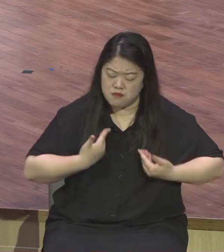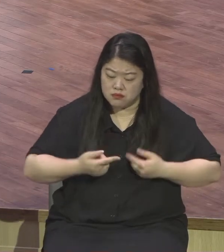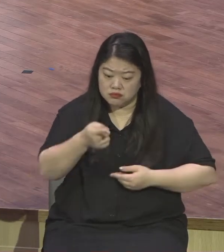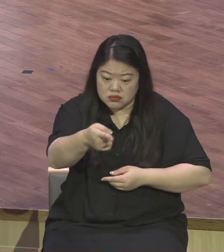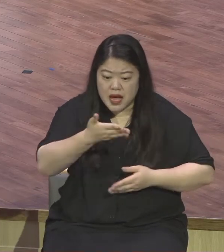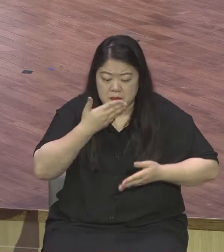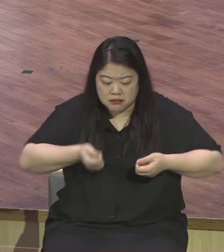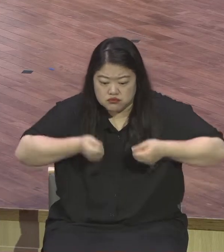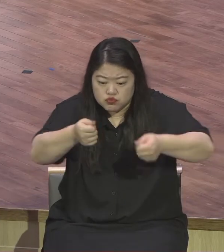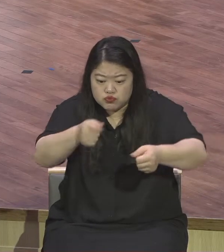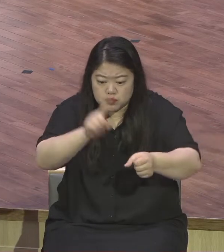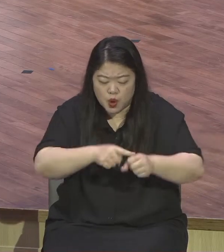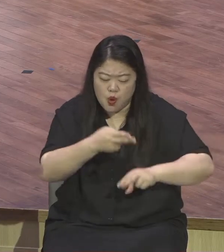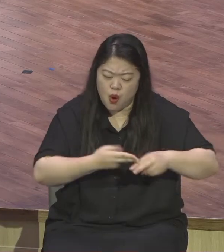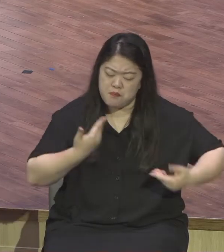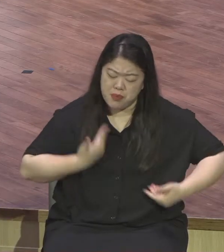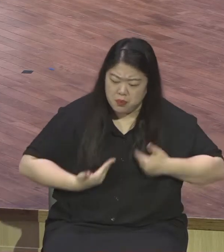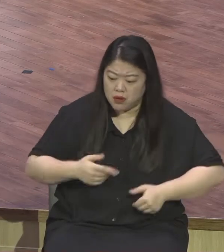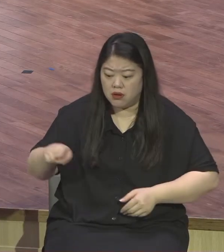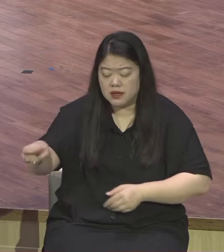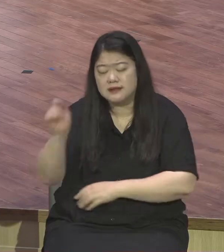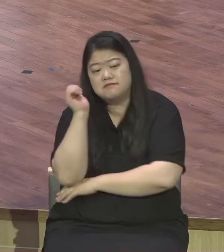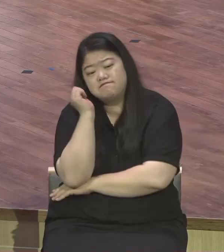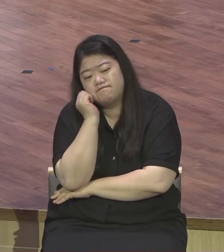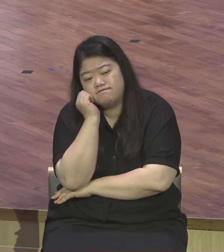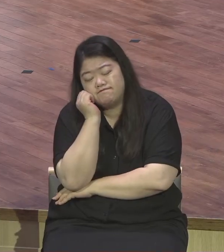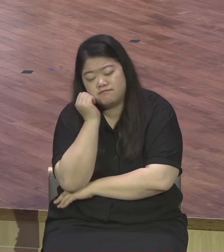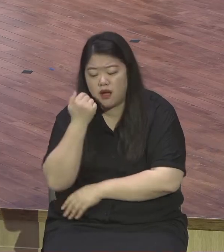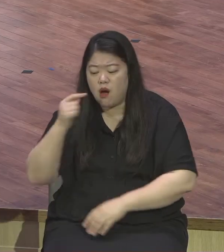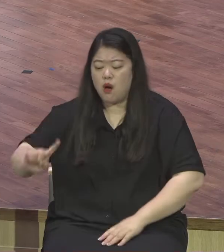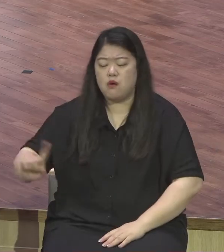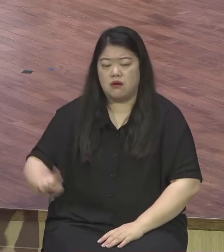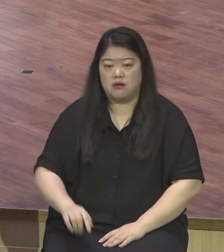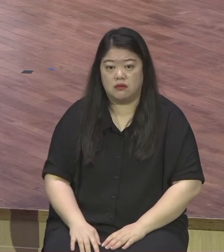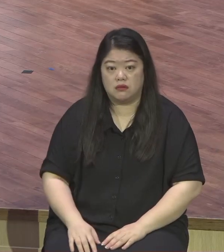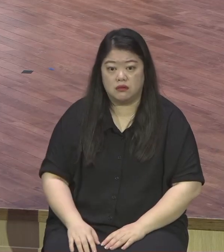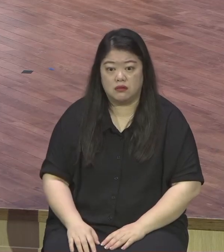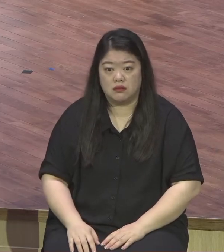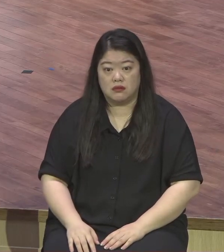굉장히 사모했던 사람 원래 평소 때 은혜를 많이 받았다 이런 말이에요